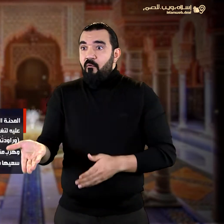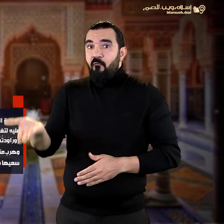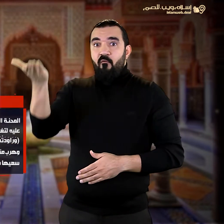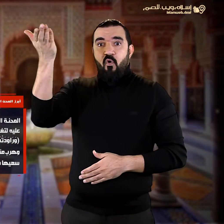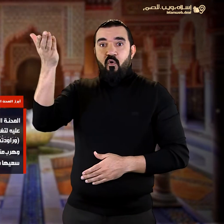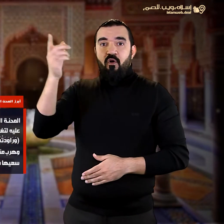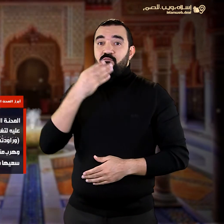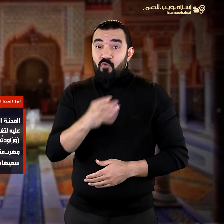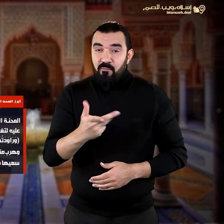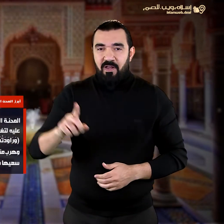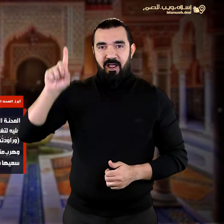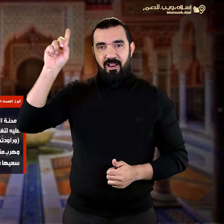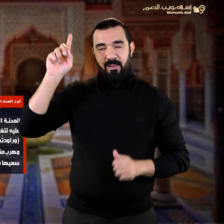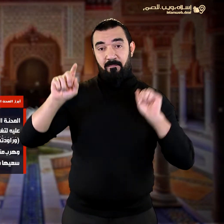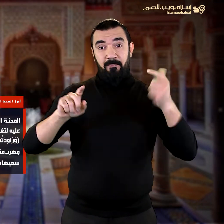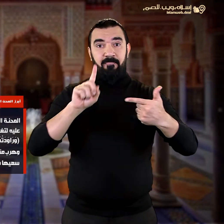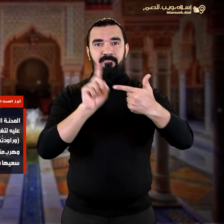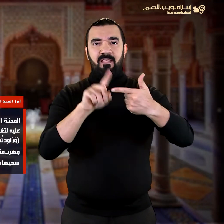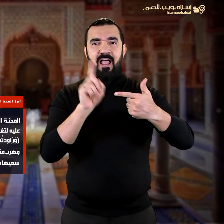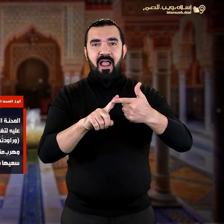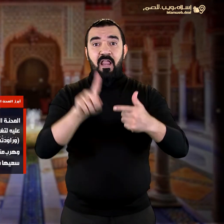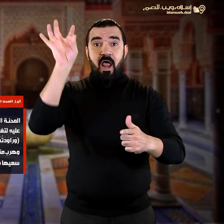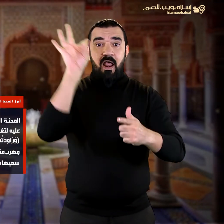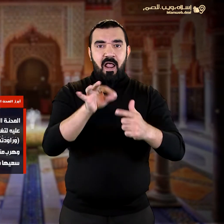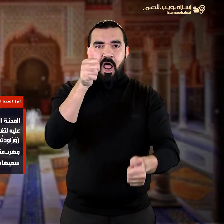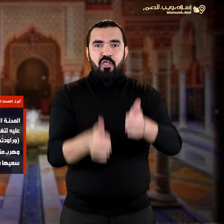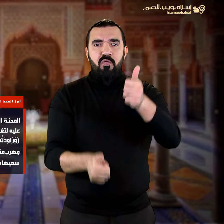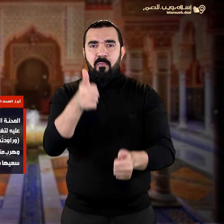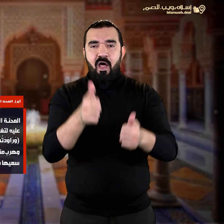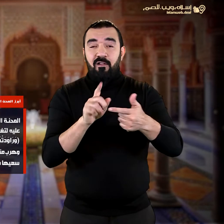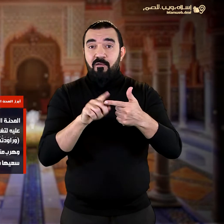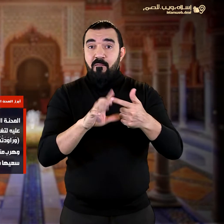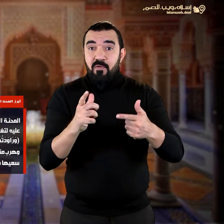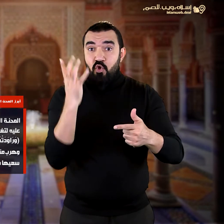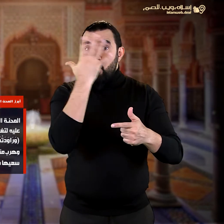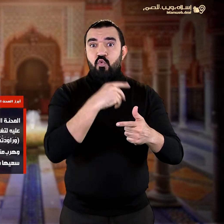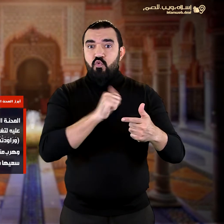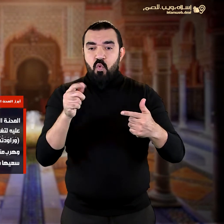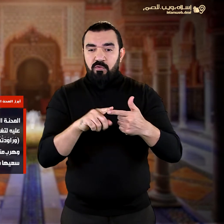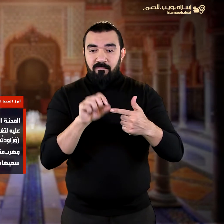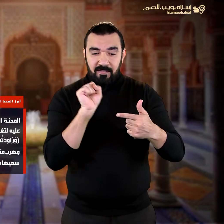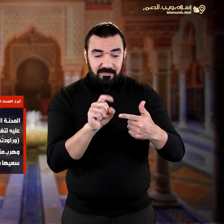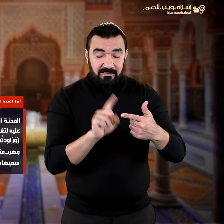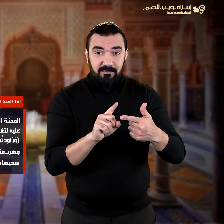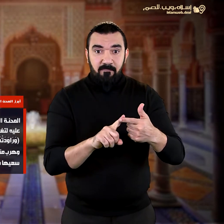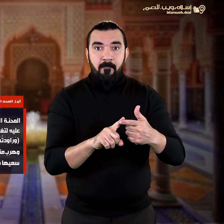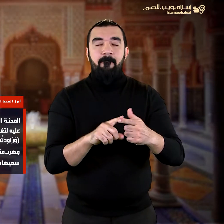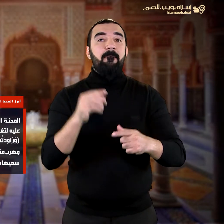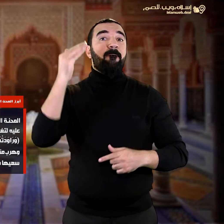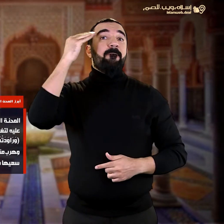الثانية محنته يوسف محنة يوسف أمام امرأة العزيز